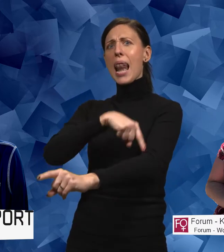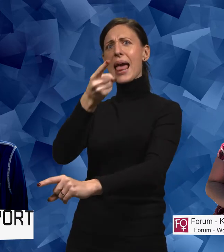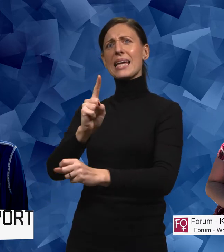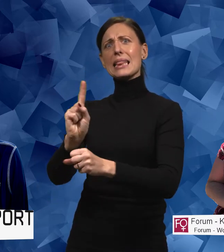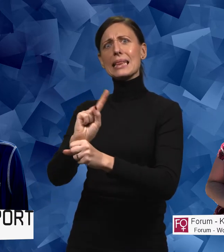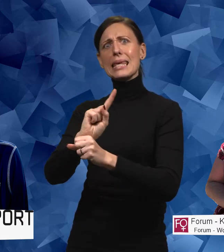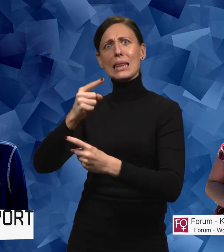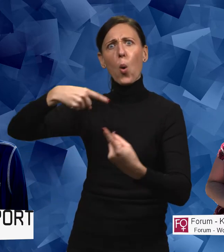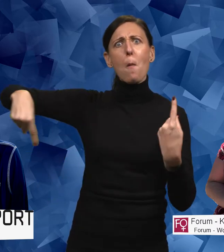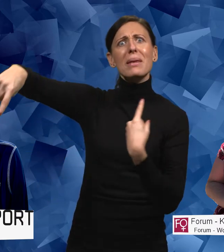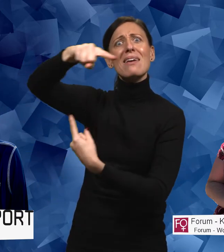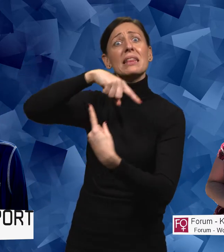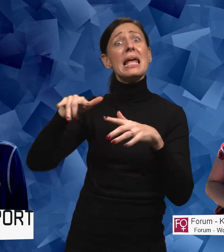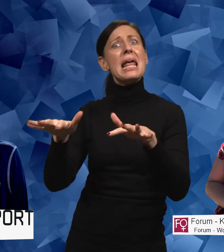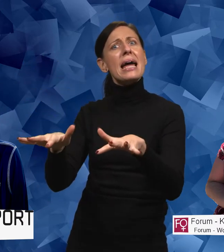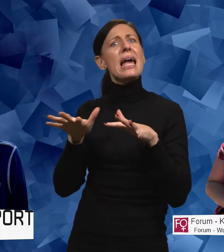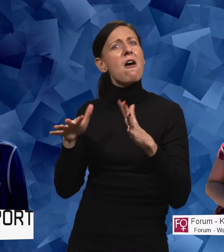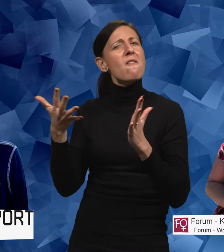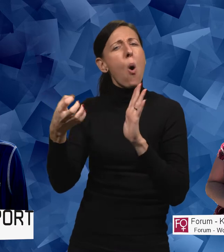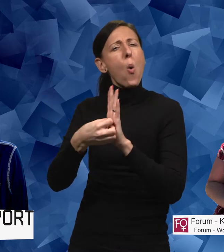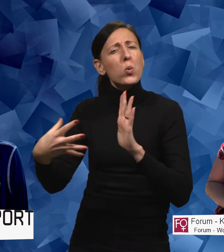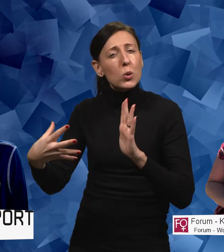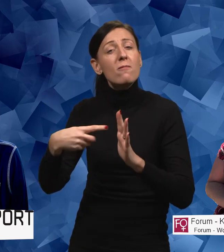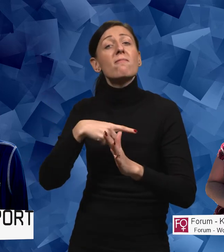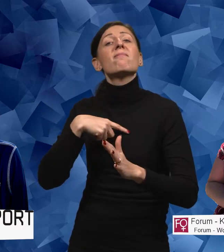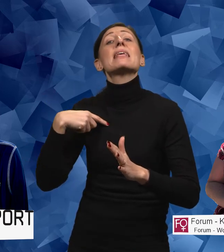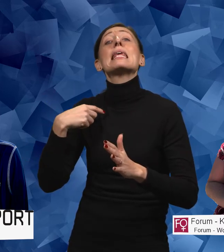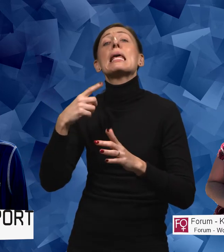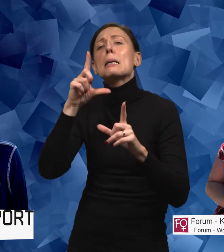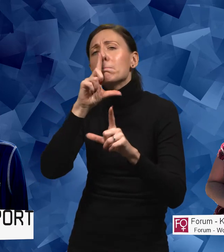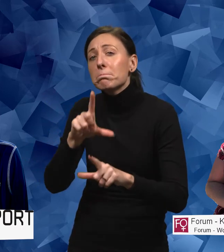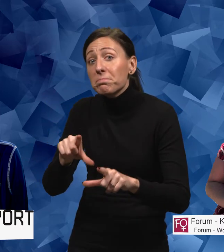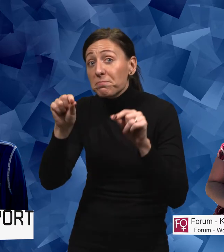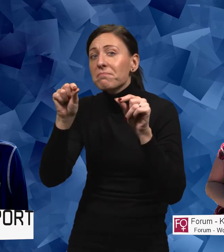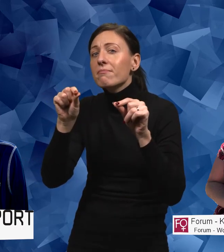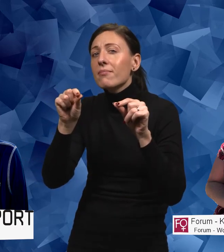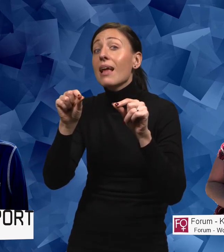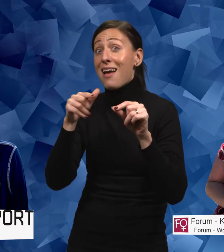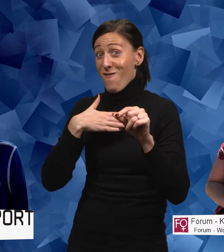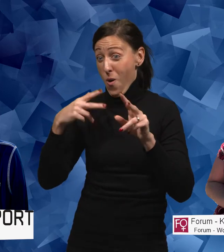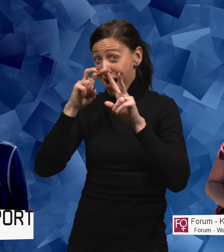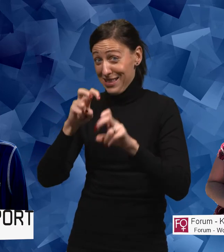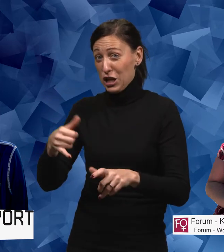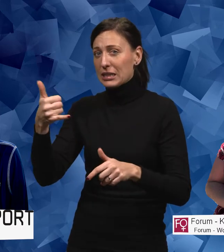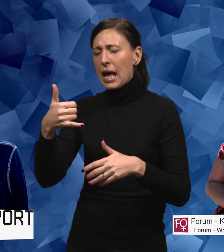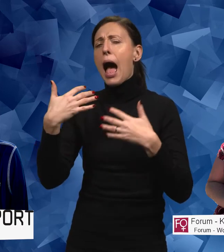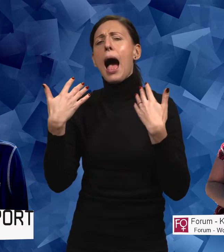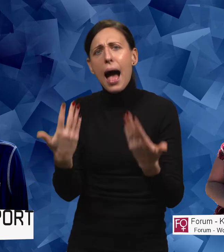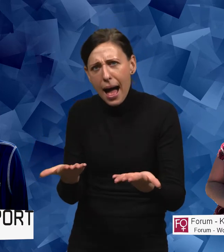tiden innan omgivningen reagerade. Alltså det vi kom fram till i våra analyser var att